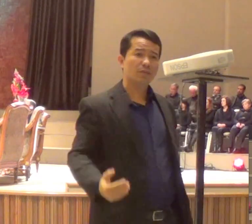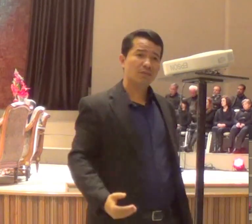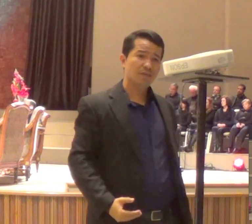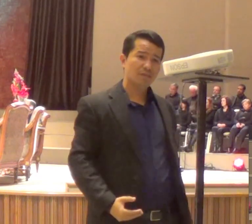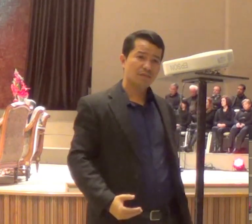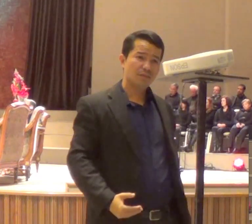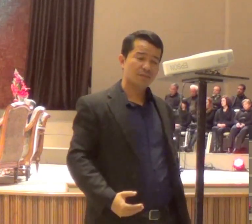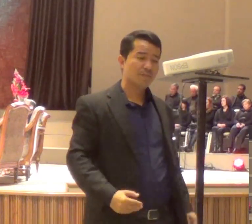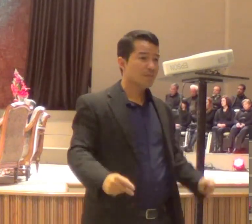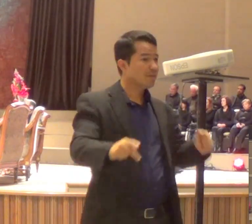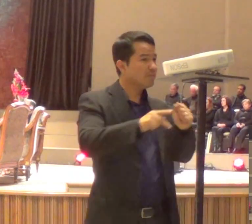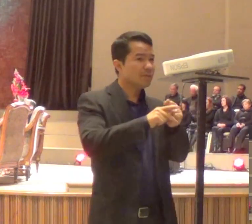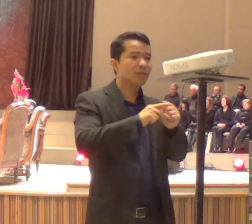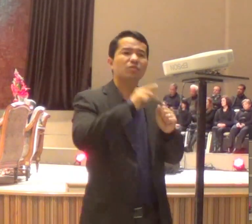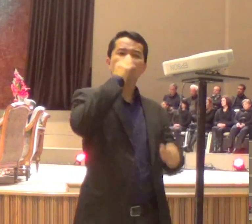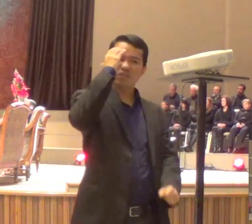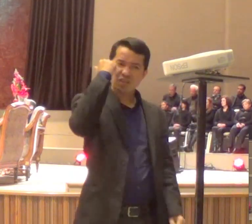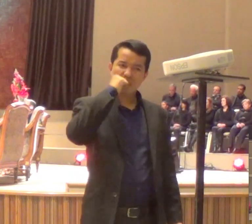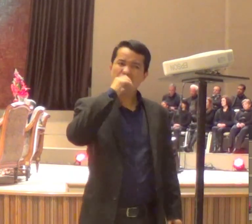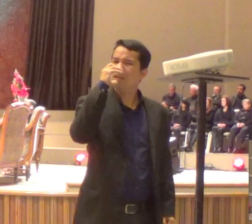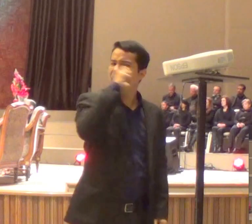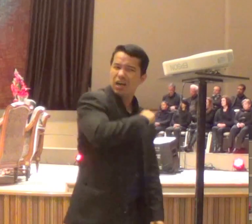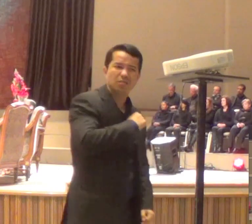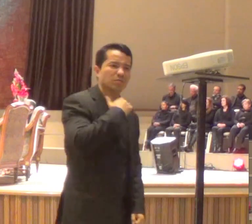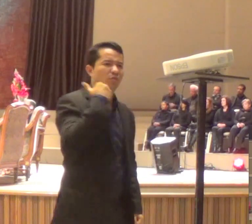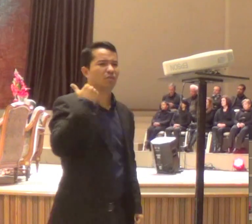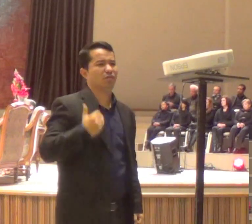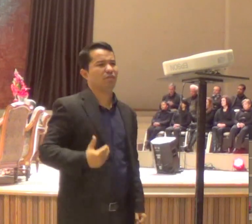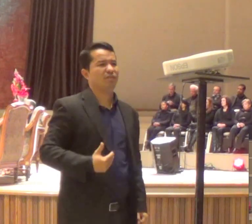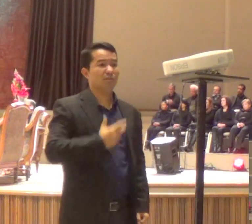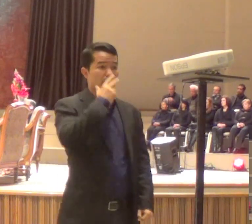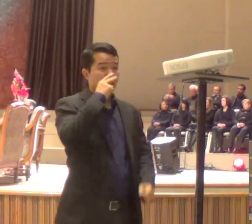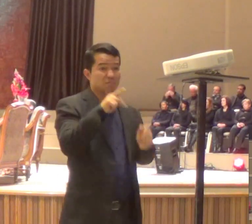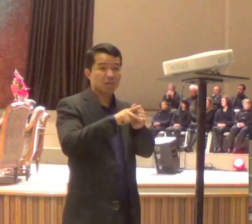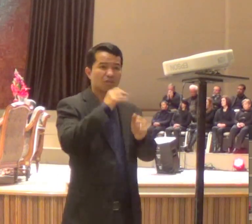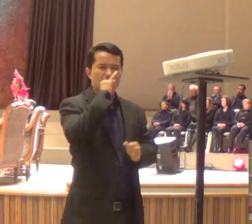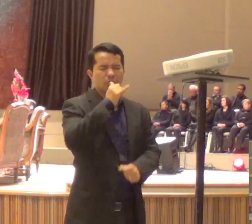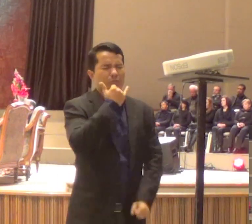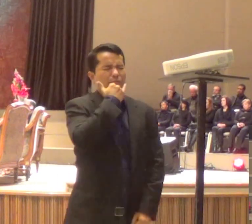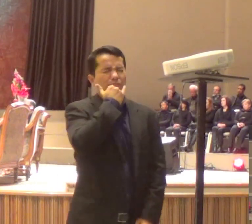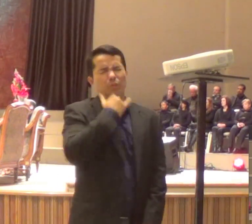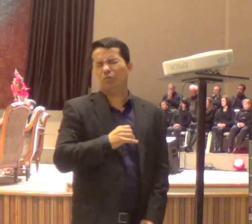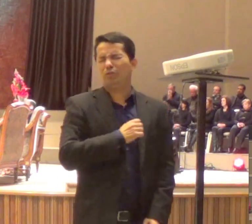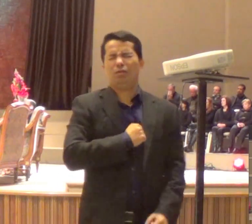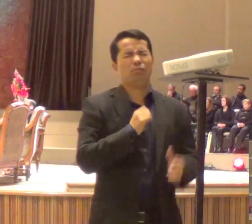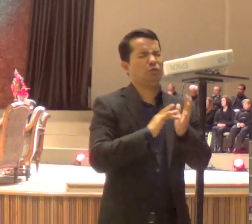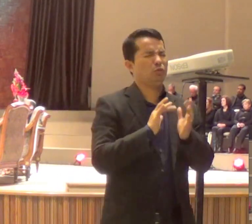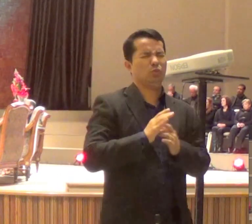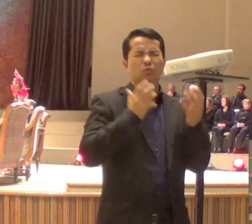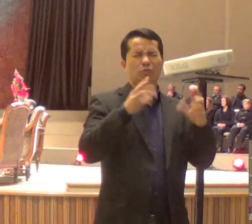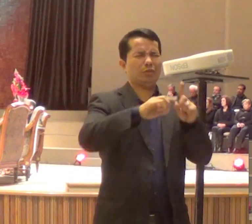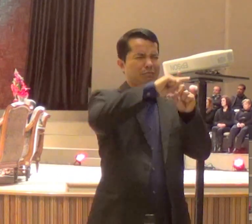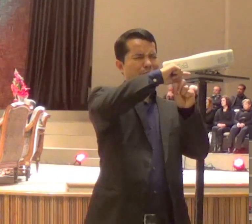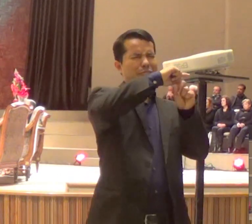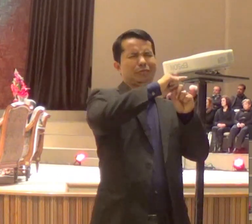mas mesmo assim, ele disse, eu amo, o meu Senhor, e aprendi, a minha lição,